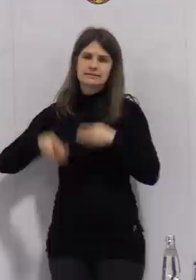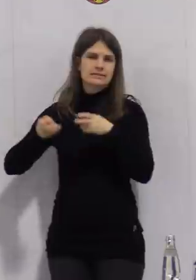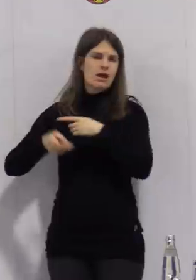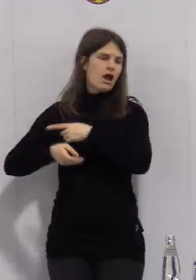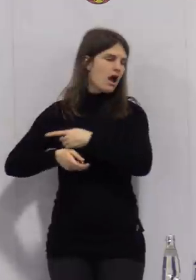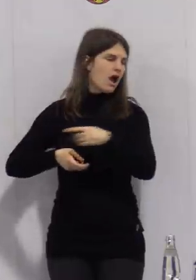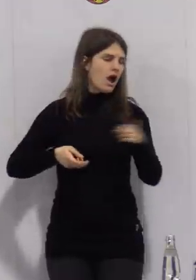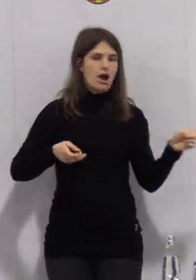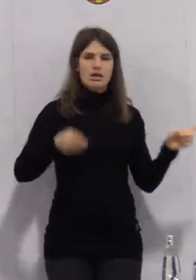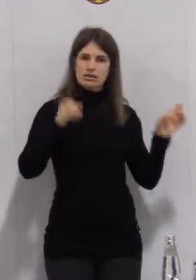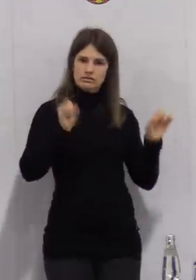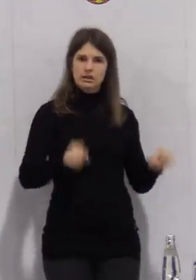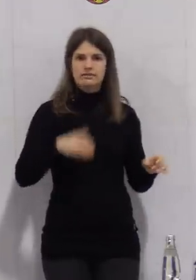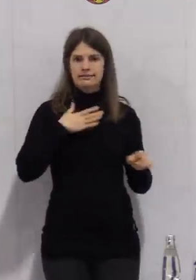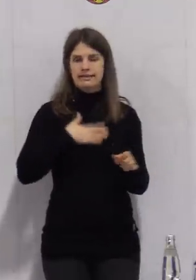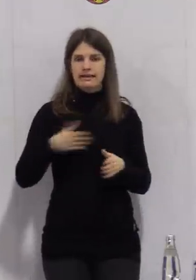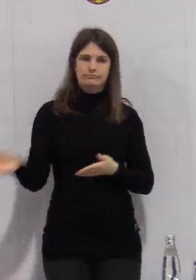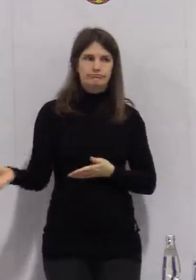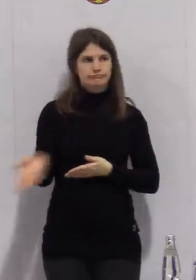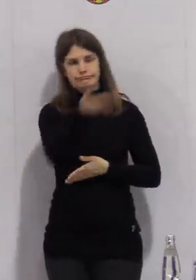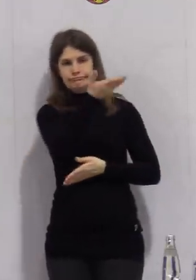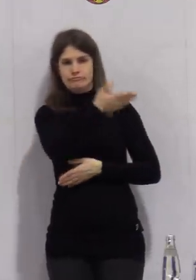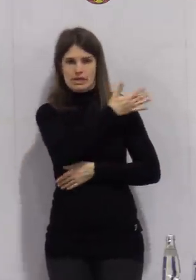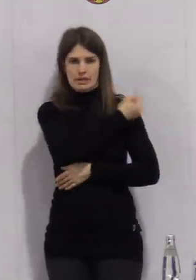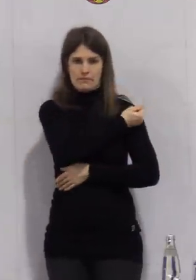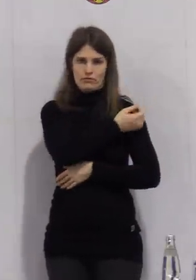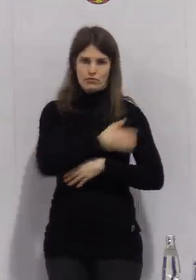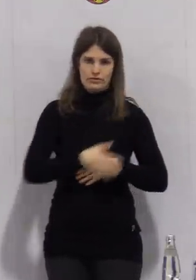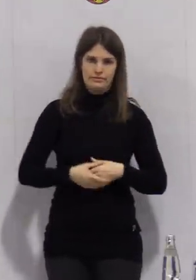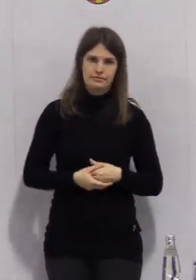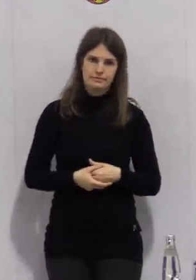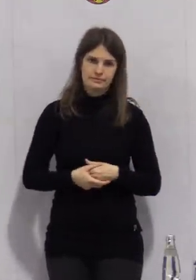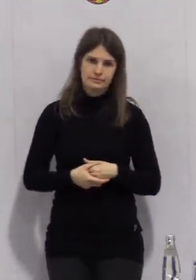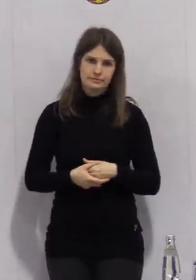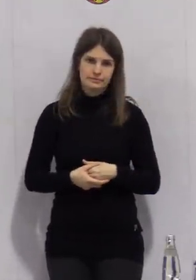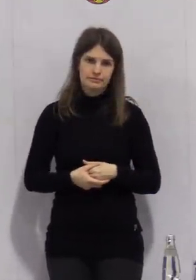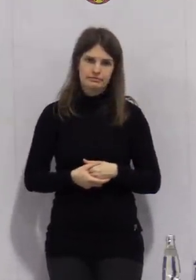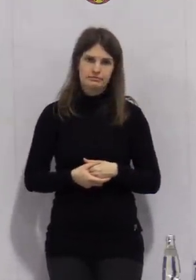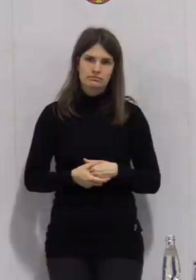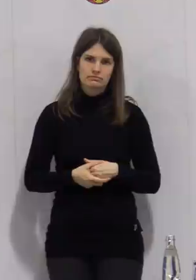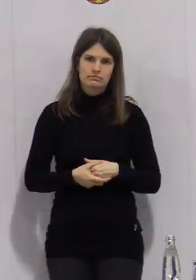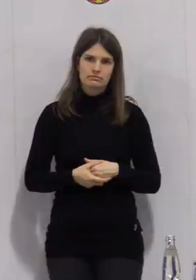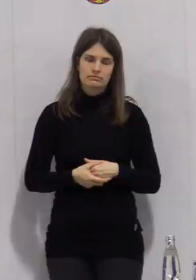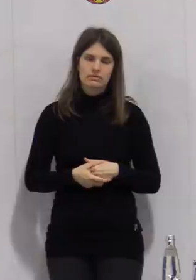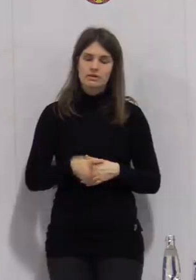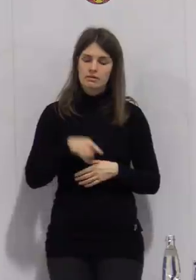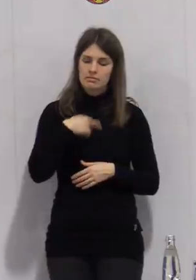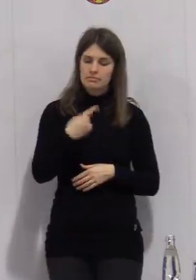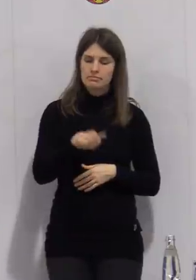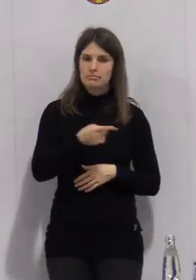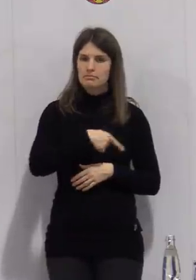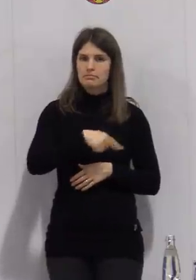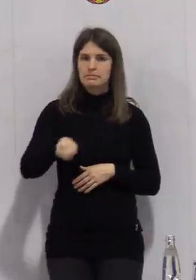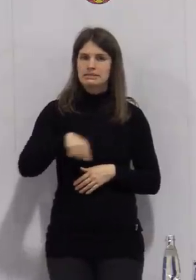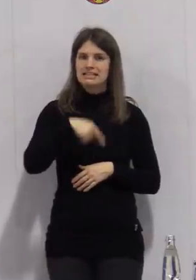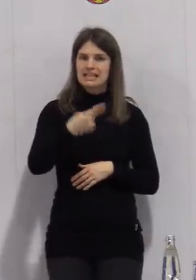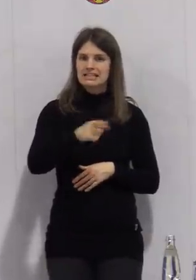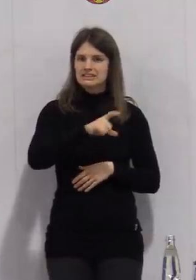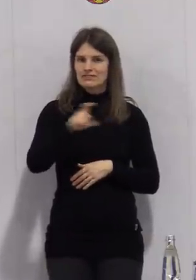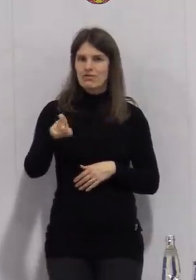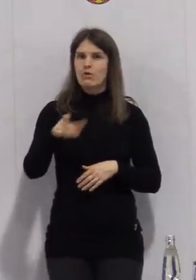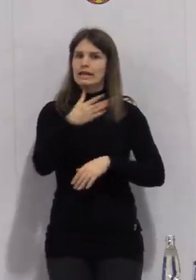das Kita-Personal generell läuft. Wir gehen davon aus, dass es bis Anfang nächster Woche auch abgeschlossen werden kann.